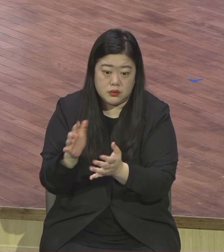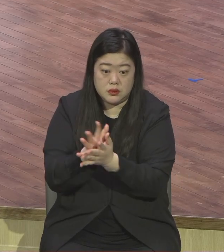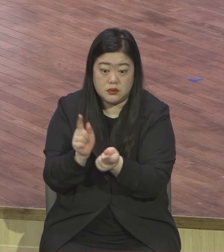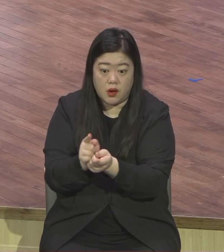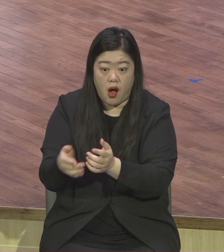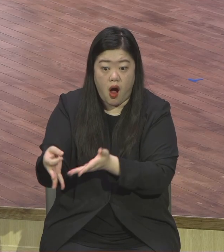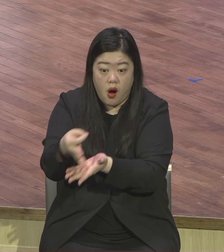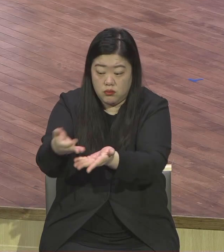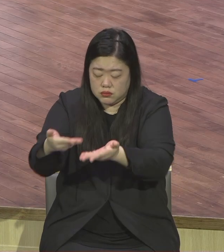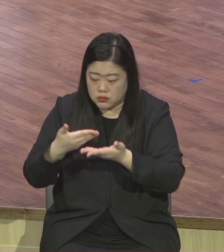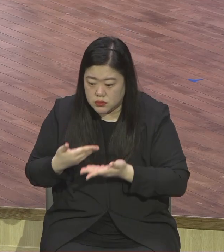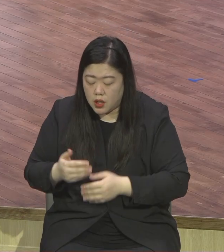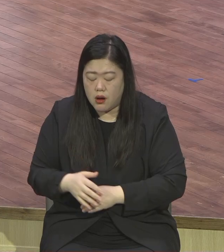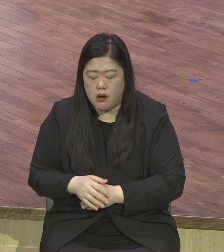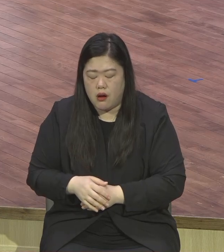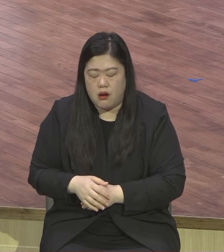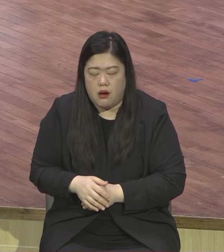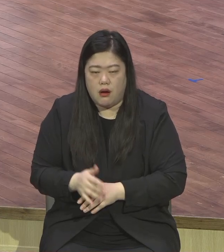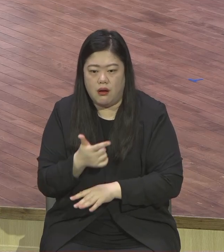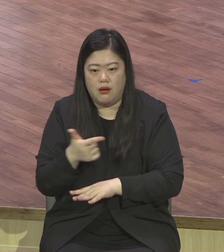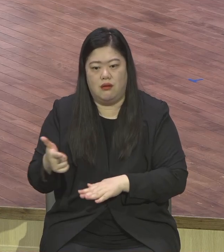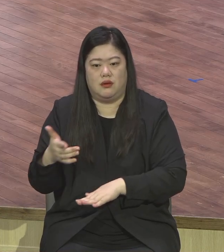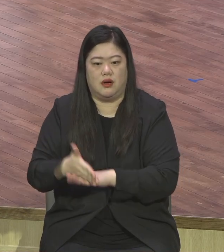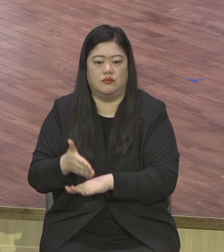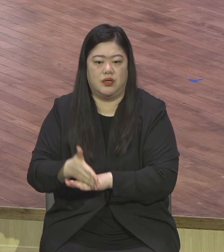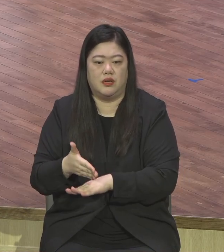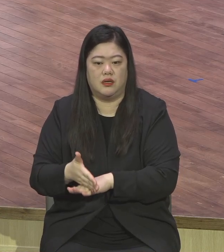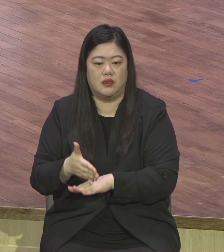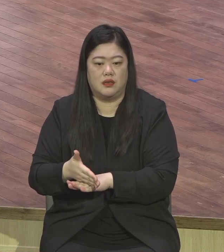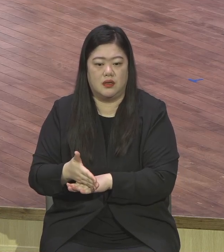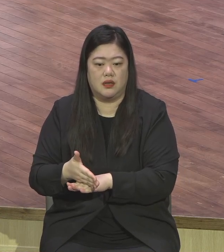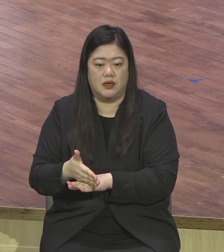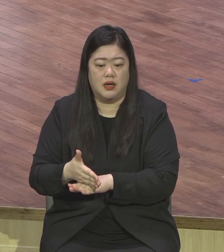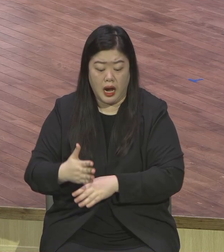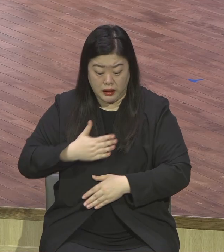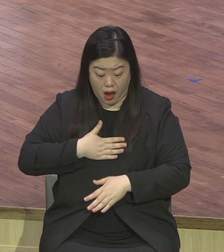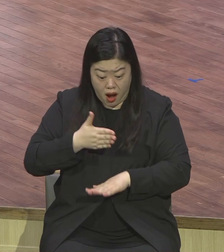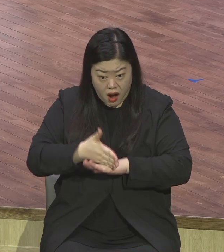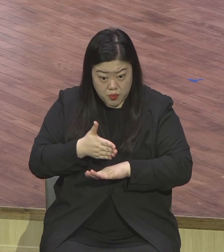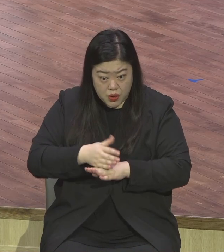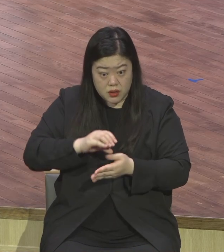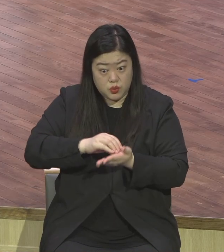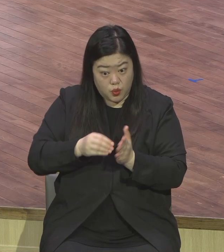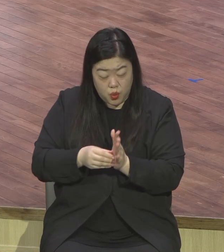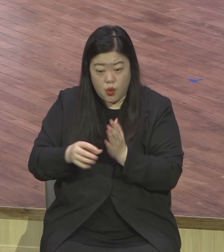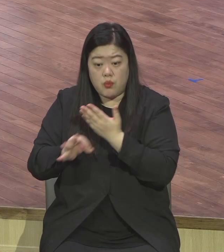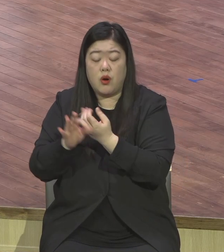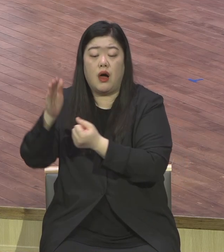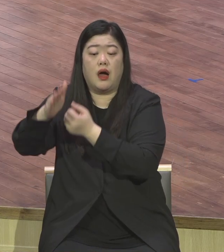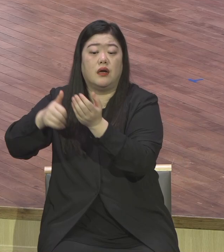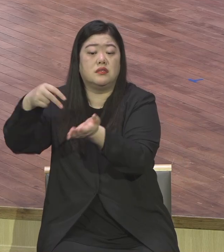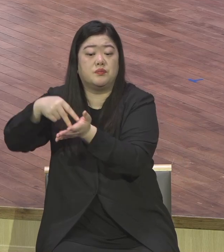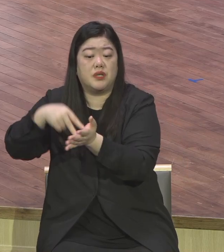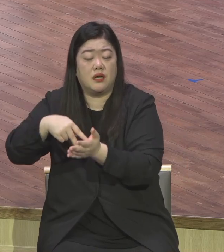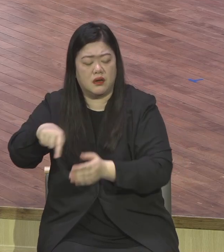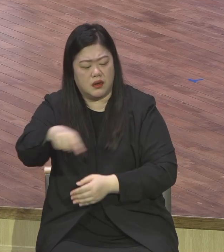하나님께서 이런 중심을 단 헌신을 보시면서 우리 예원교회 모든 공동체를 통해서